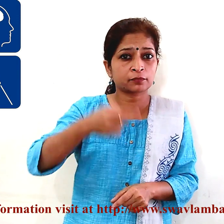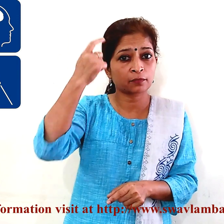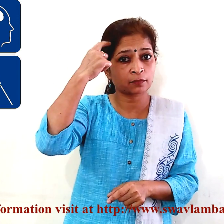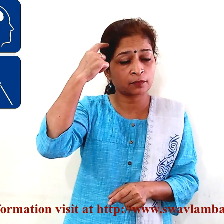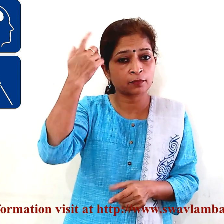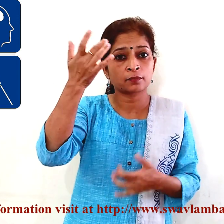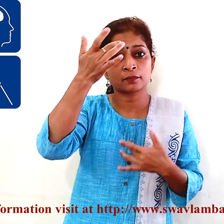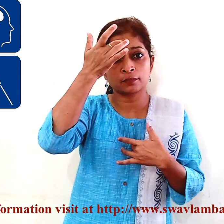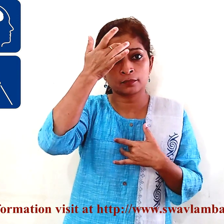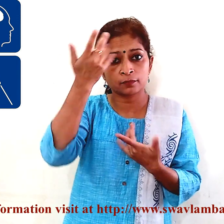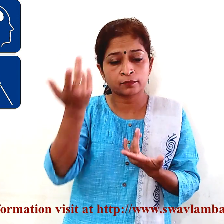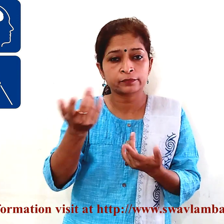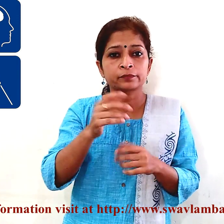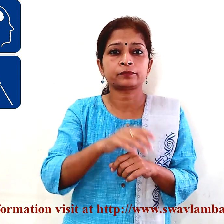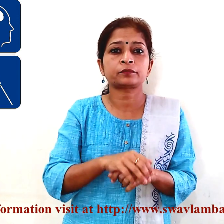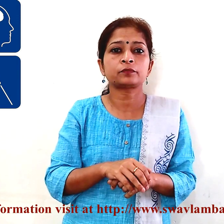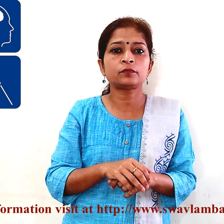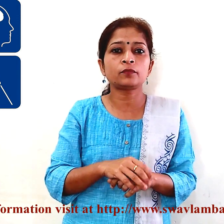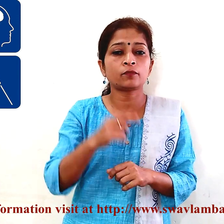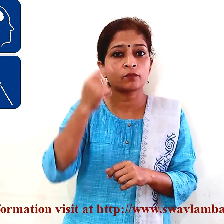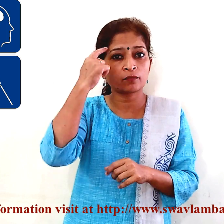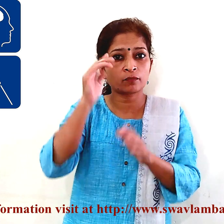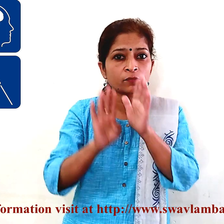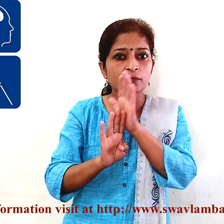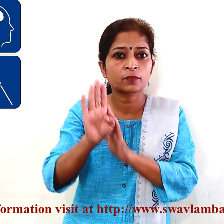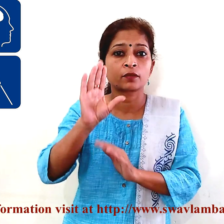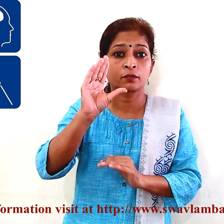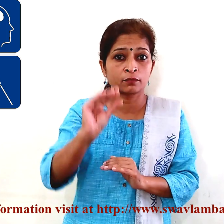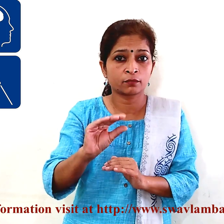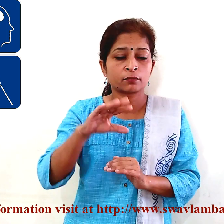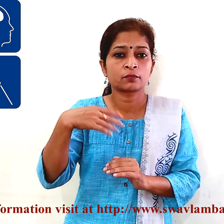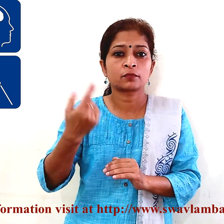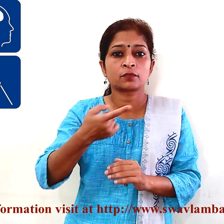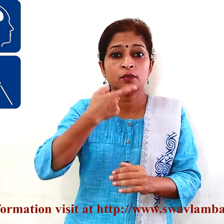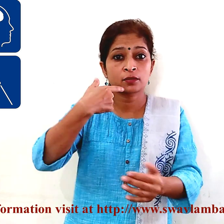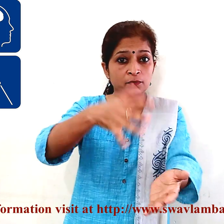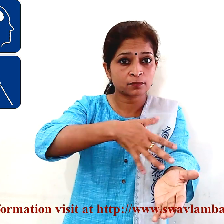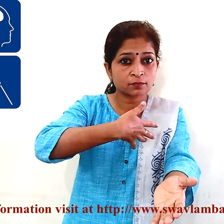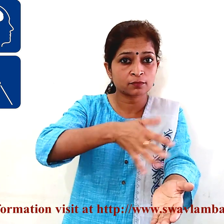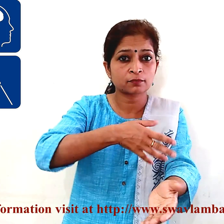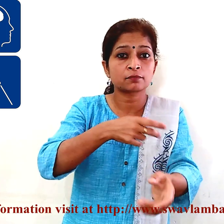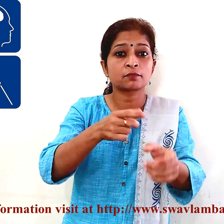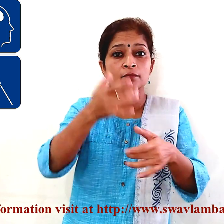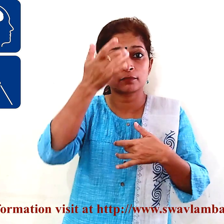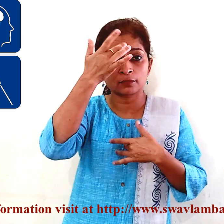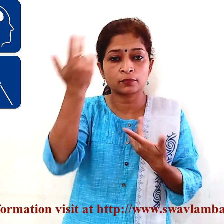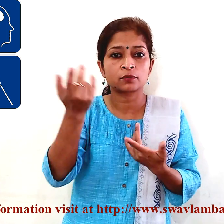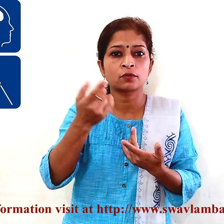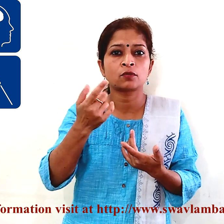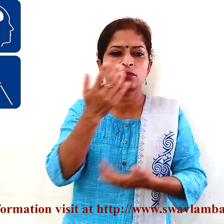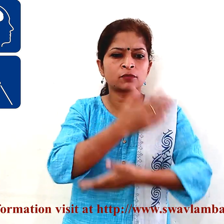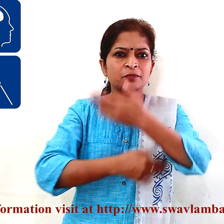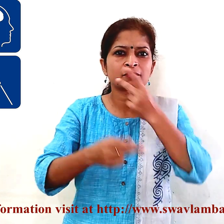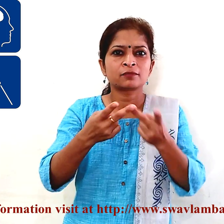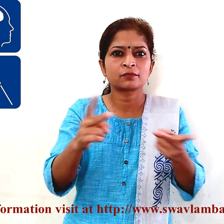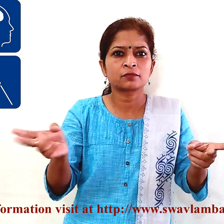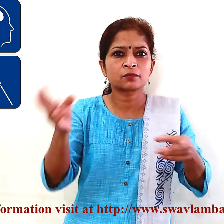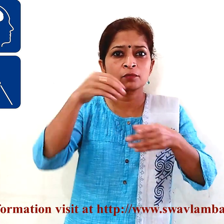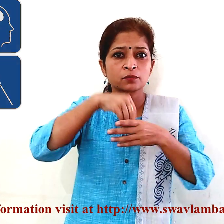संबंधी रोग से पीडित व्यक्ति मानसीक्रोगी रक्तसंबंधी विकारों से पेडित बहु विकलांगता से ग्रस्त व्यक्ति पात्र